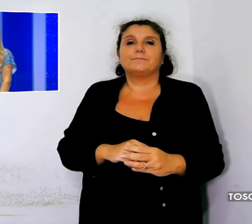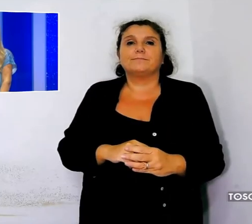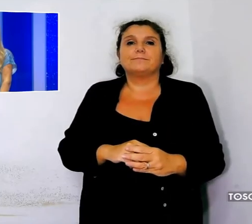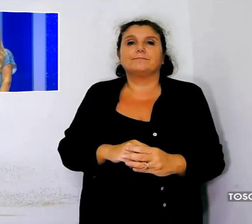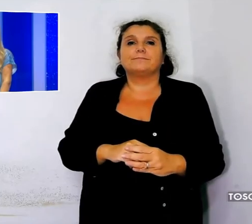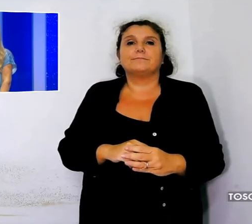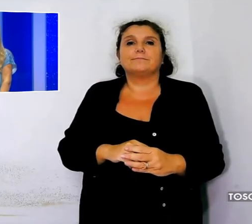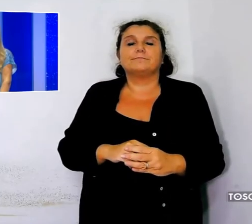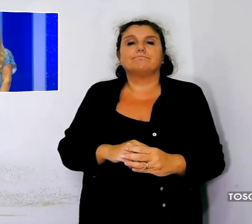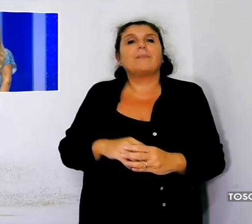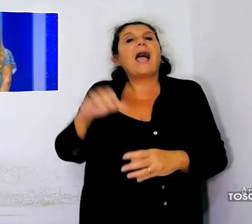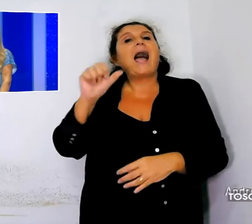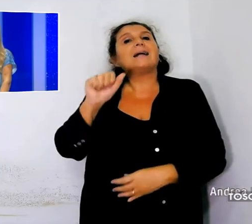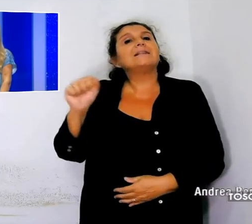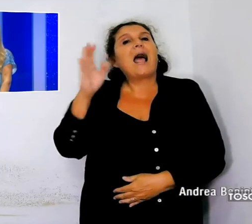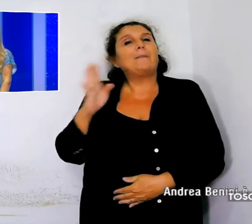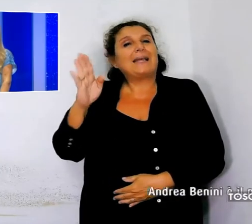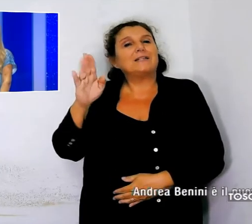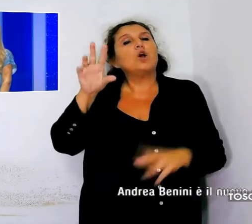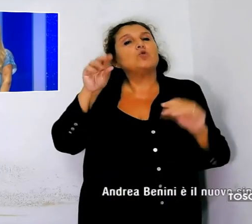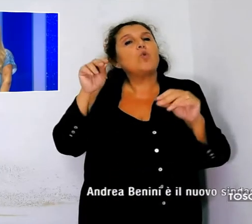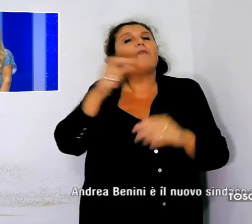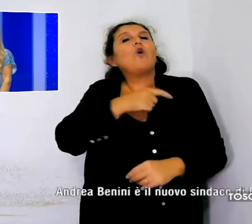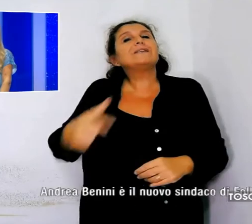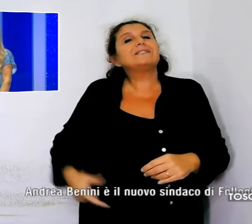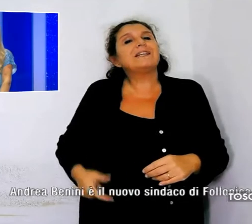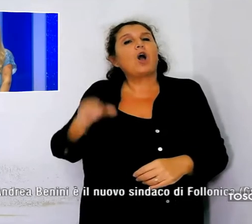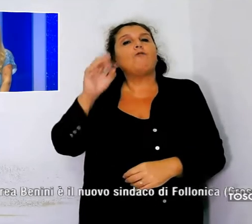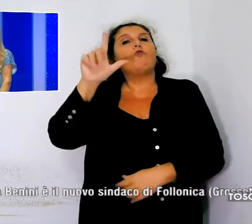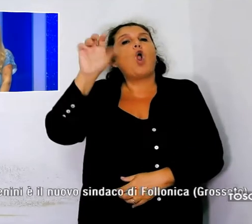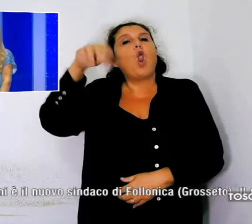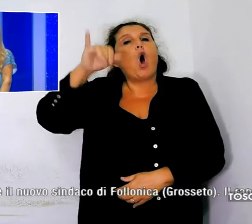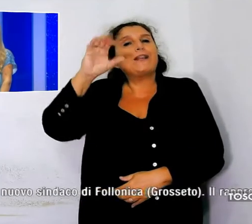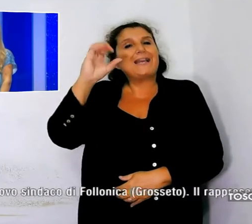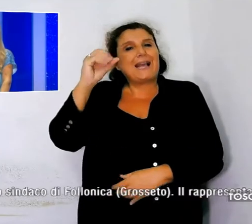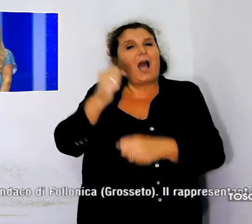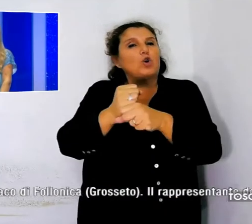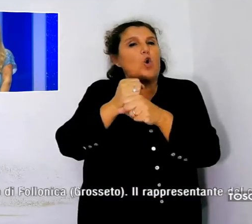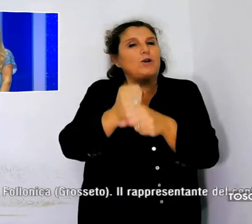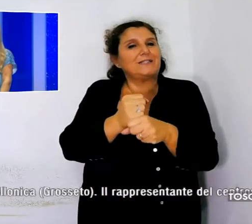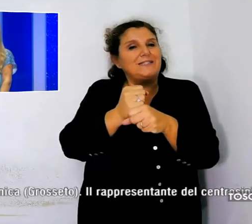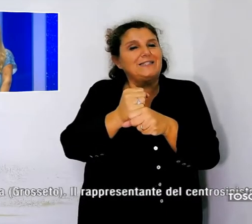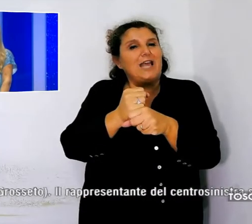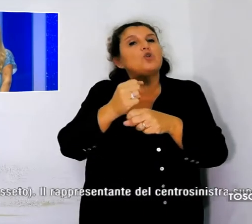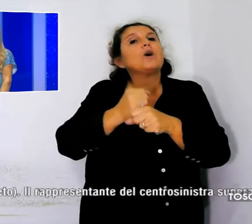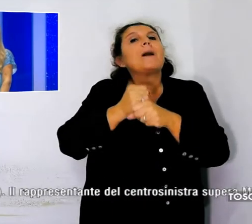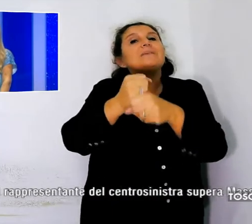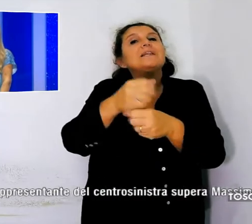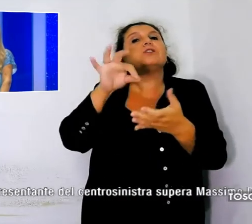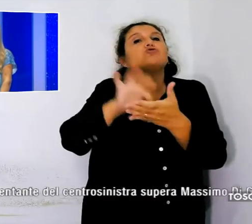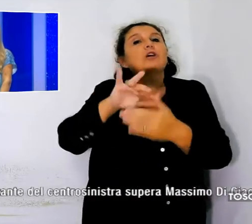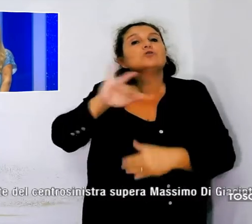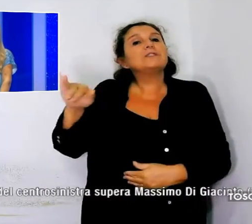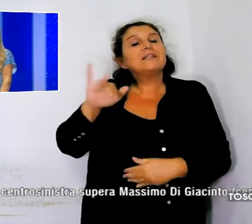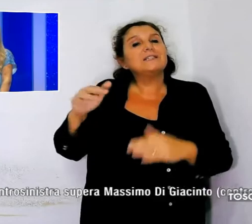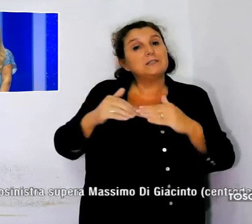Andrea Benini è il nuovo sindaco di Follonica, in provincia di Grosseto. Il rappresentante del centro-sinistra supera